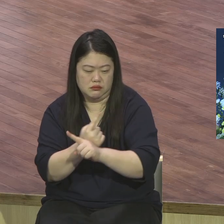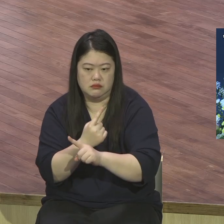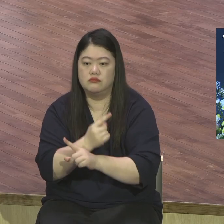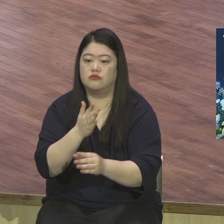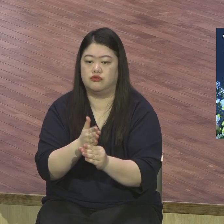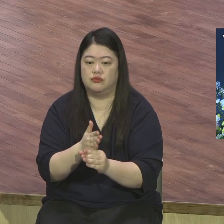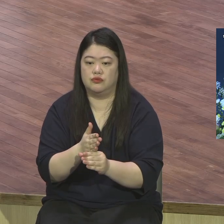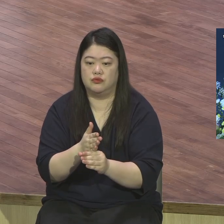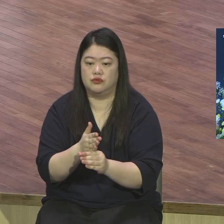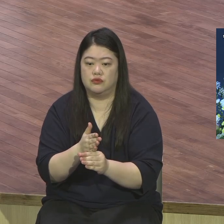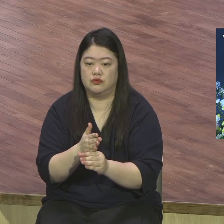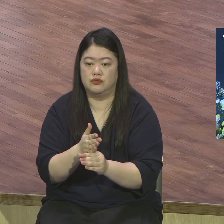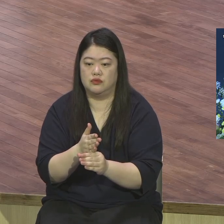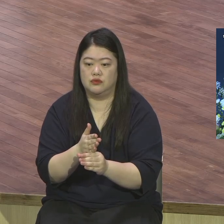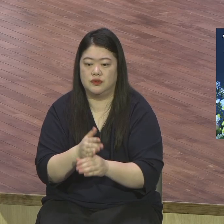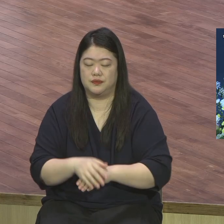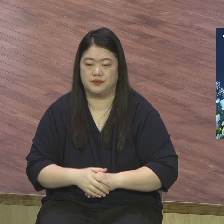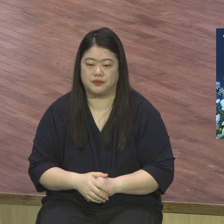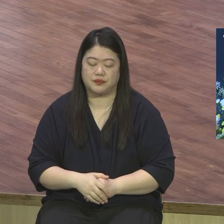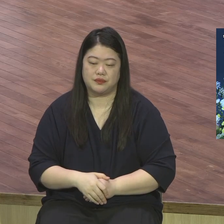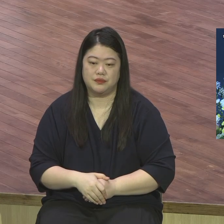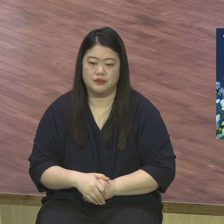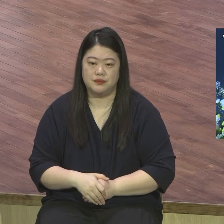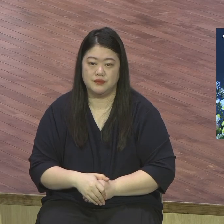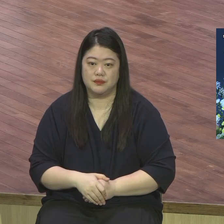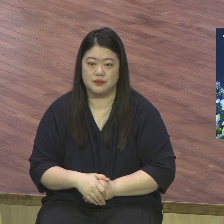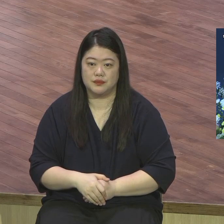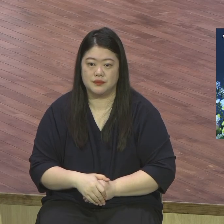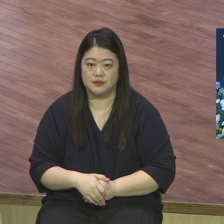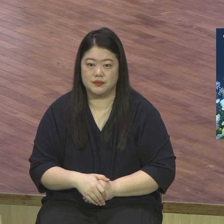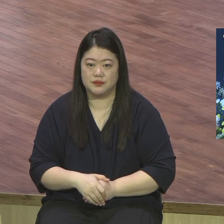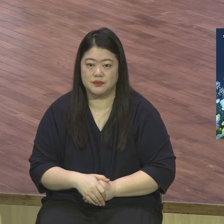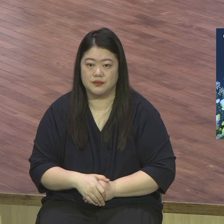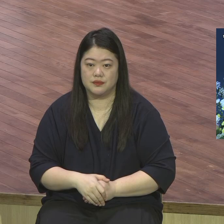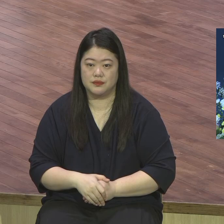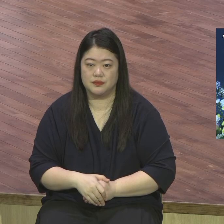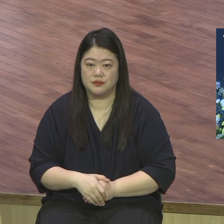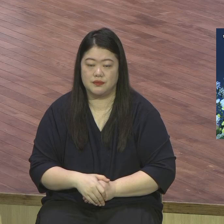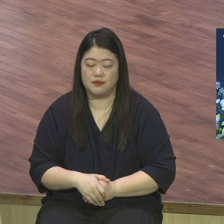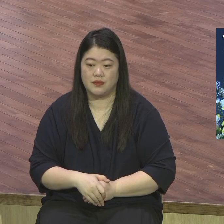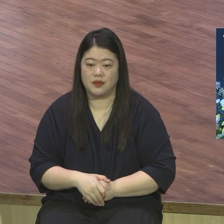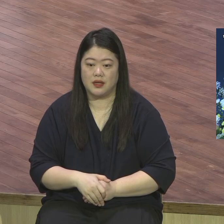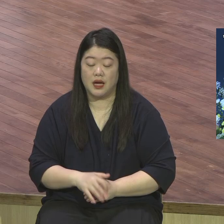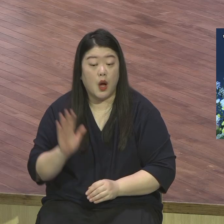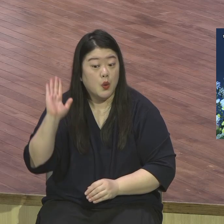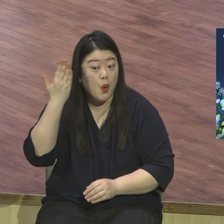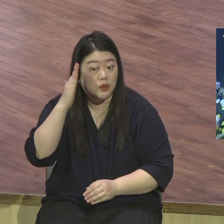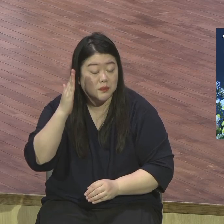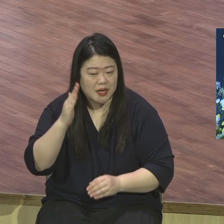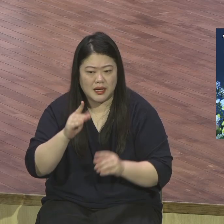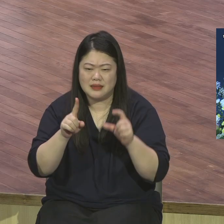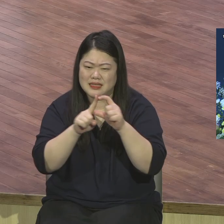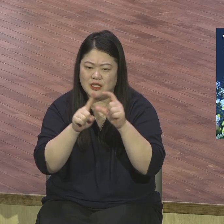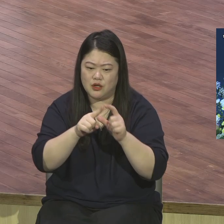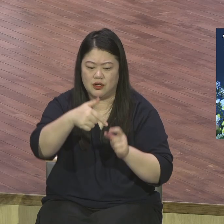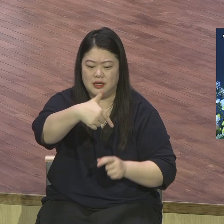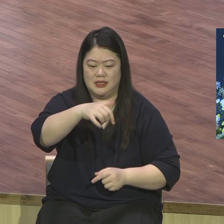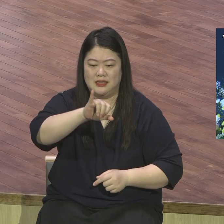코로나 이런 말을 했어요 기 찬 말 이런 말 기 찬 말 기 찬 말이 유명한 그게 무슨